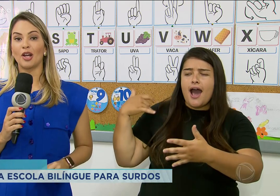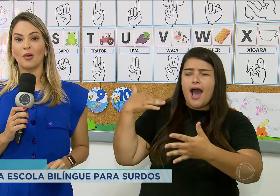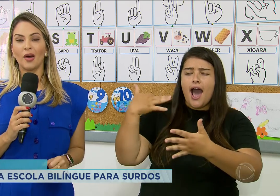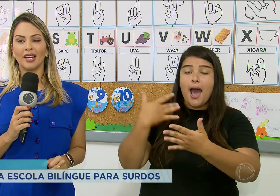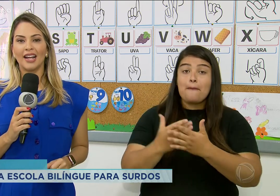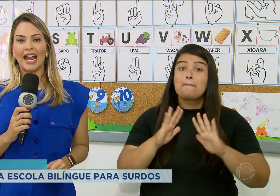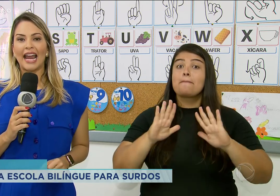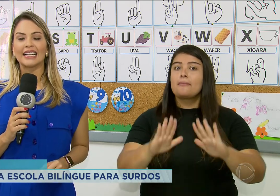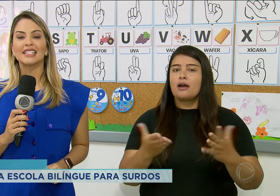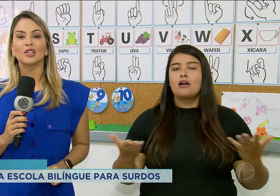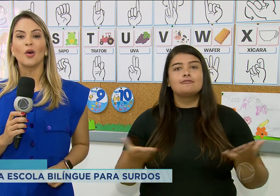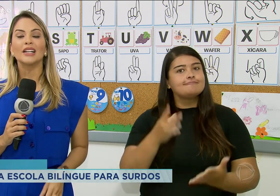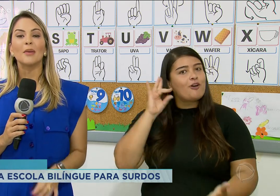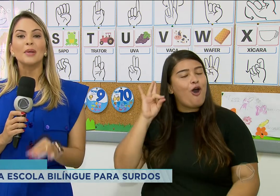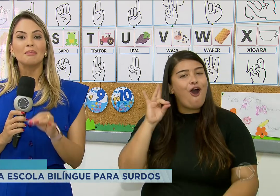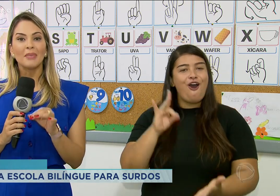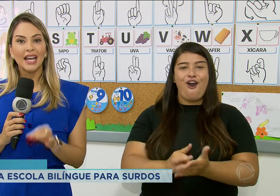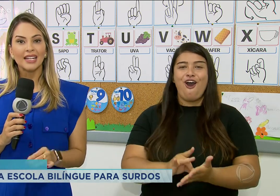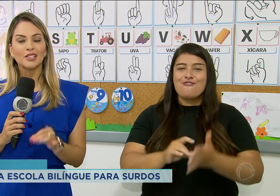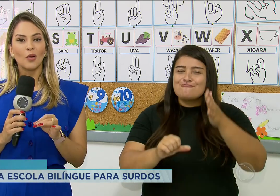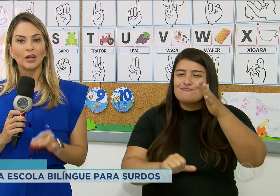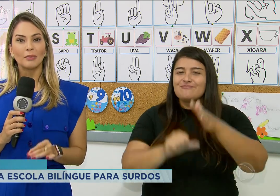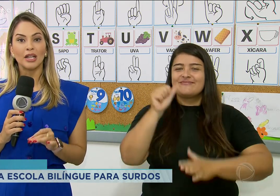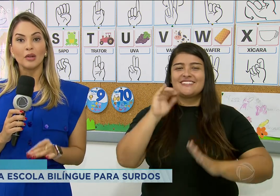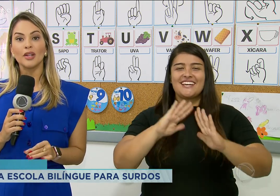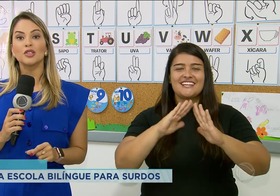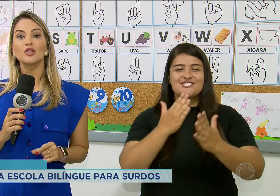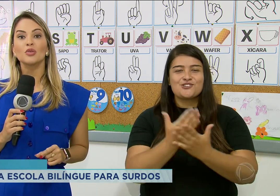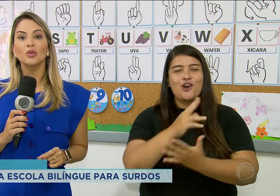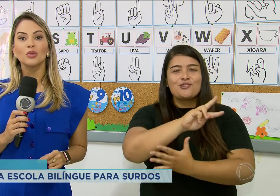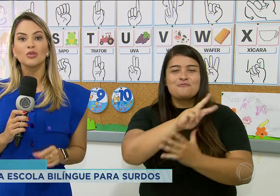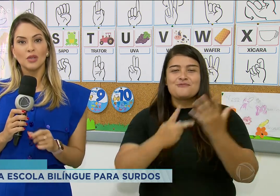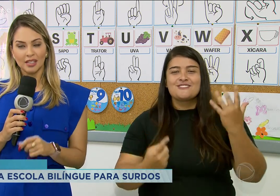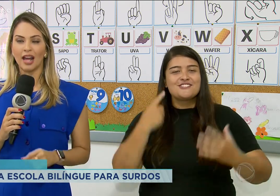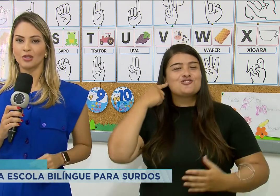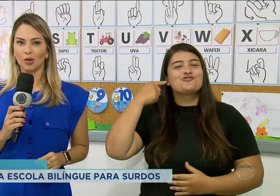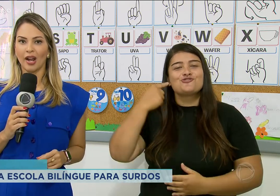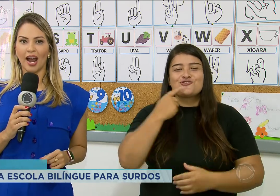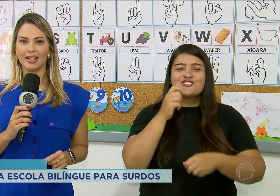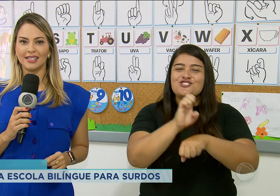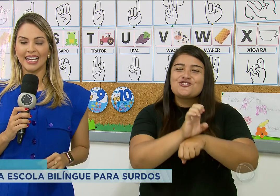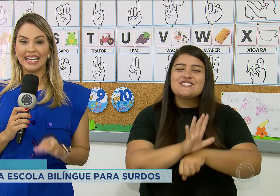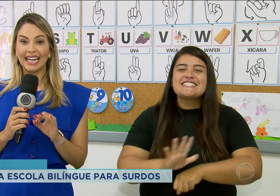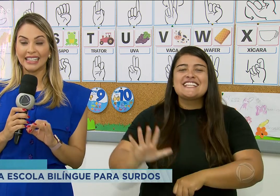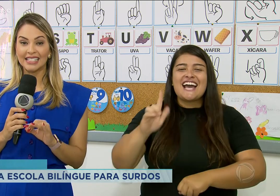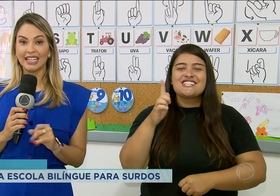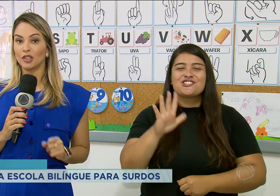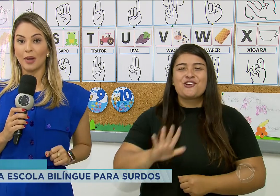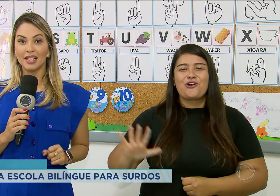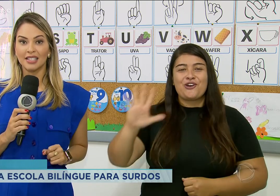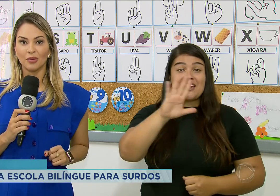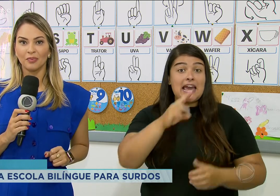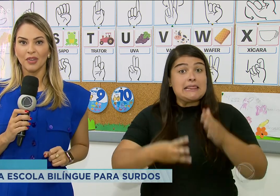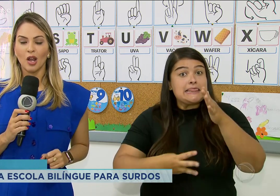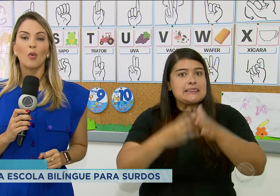agora, ela se torna a primeira escola bilíngue de surdos do estado de Goiás e a terceira do Brasil. Uma